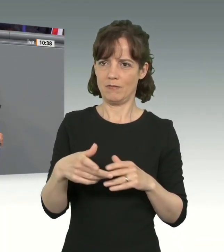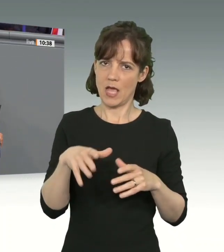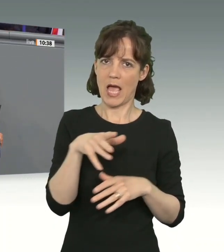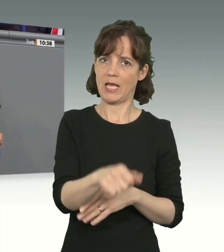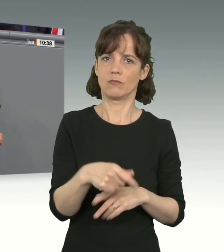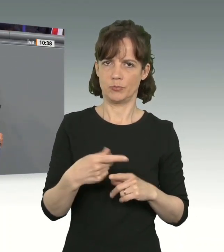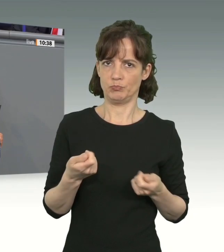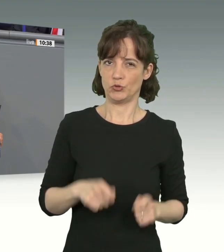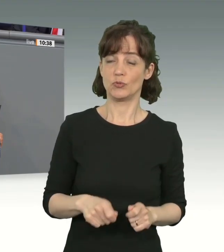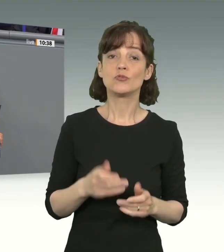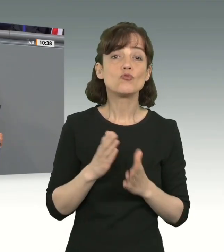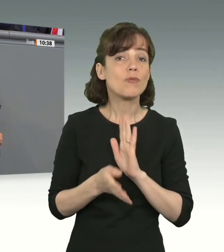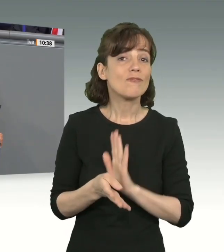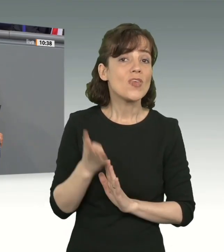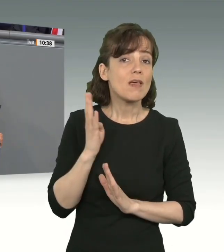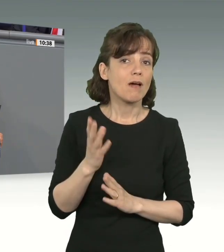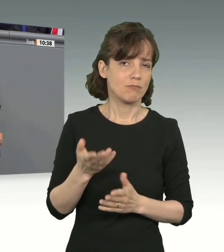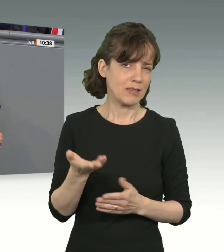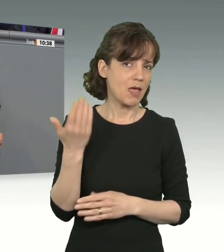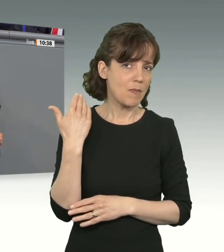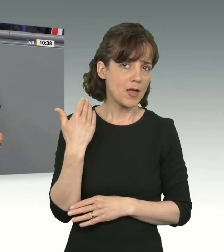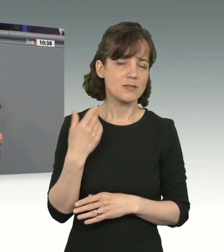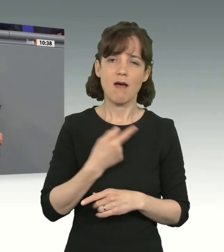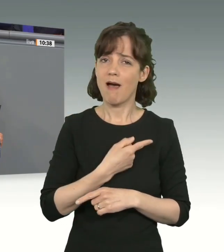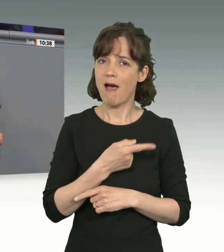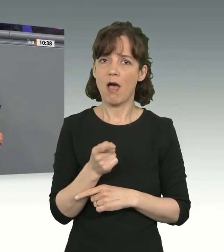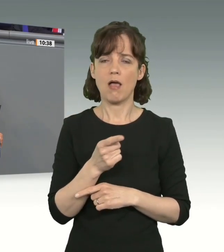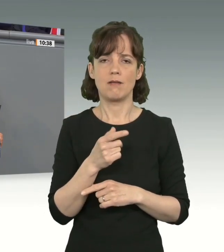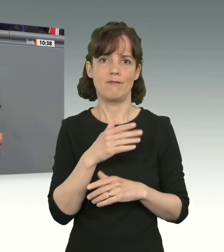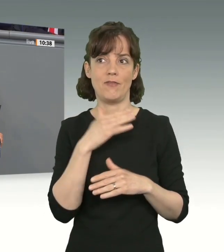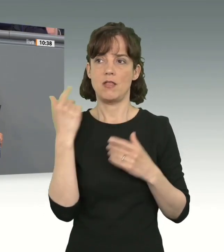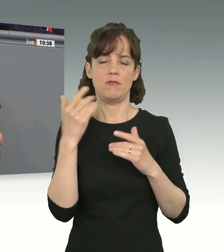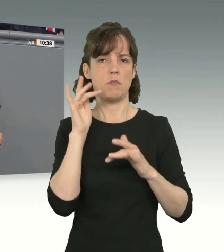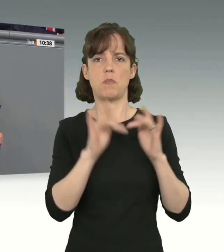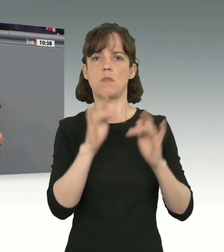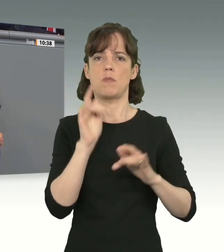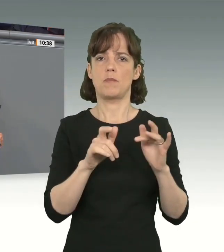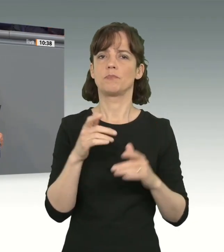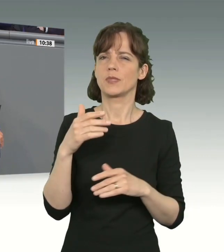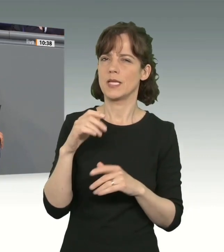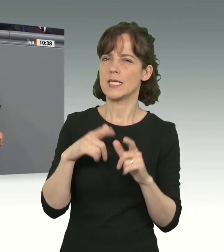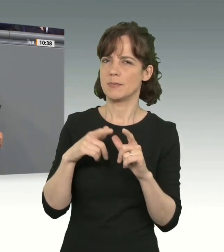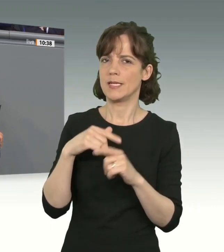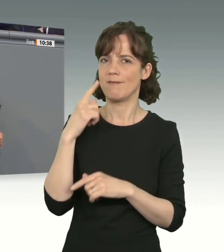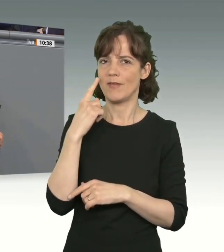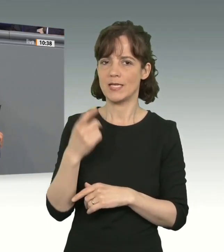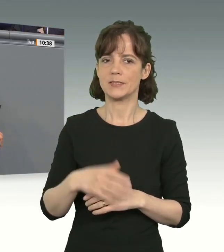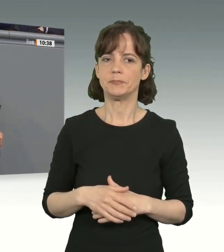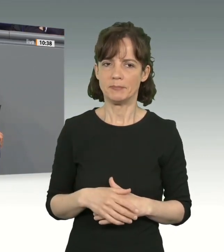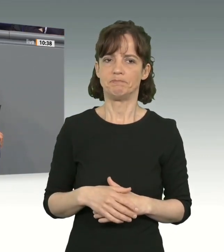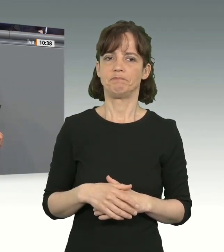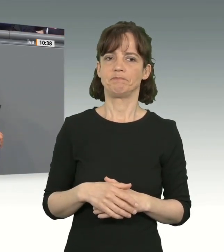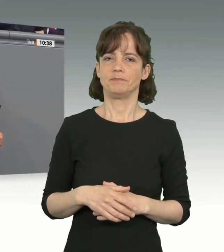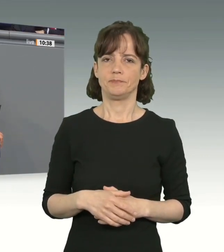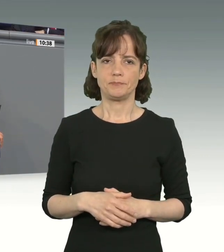Schon damals hagelte es von allen Seiten fundamentale Kritik. Die SPD weiß das. Schmerzlich hat sie es erfahren